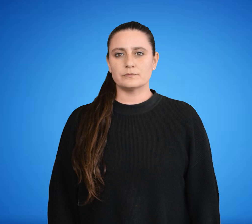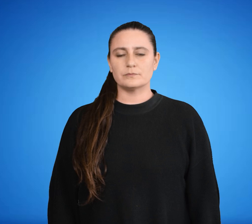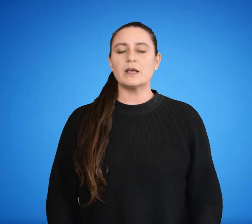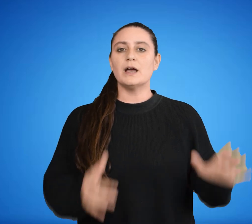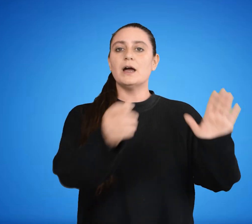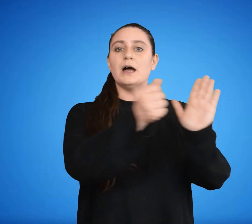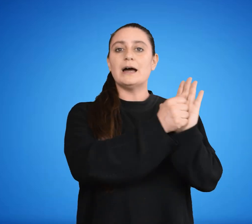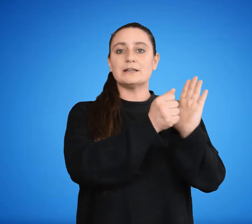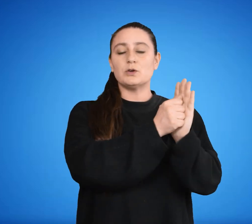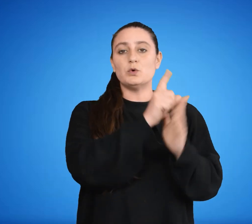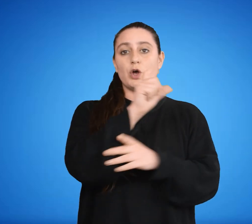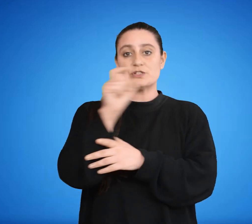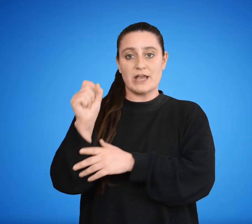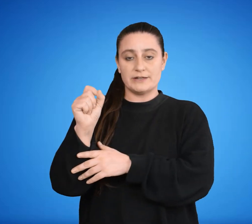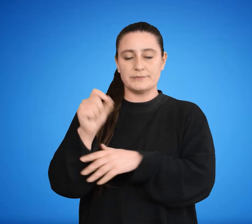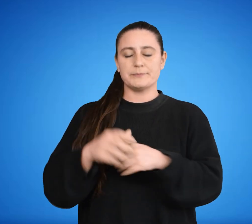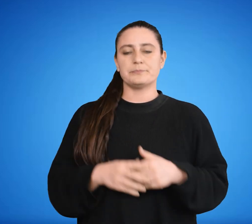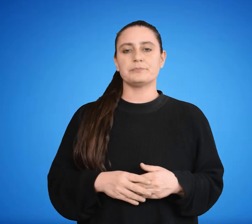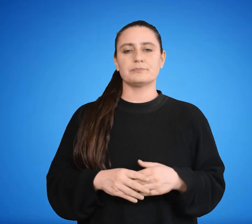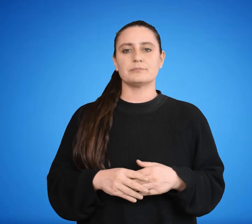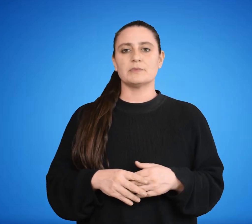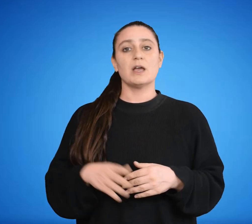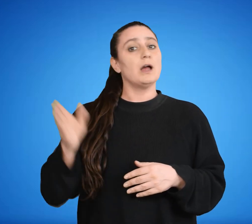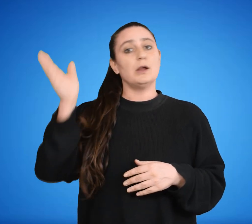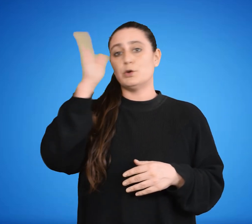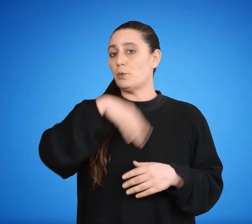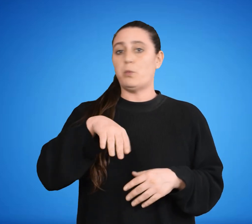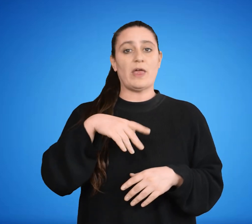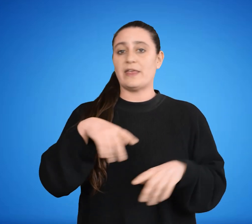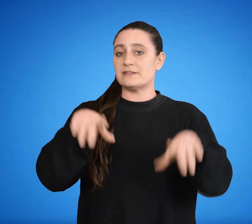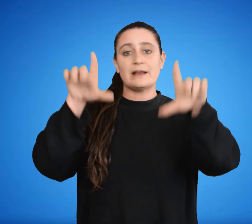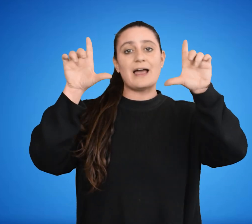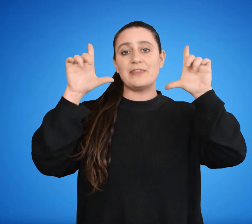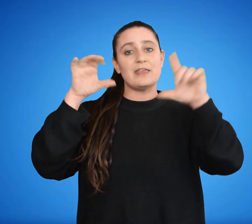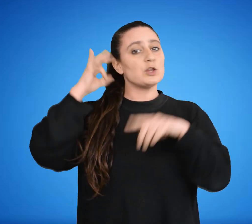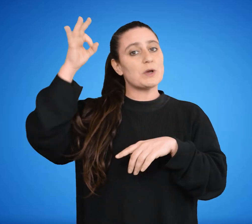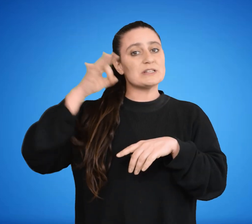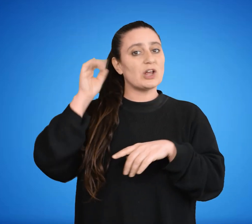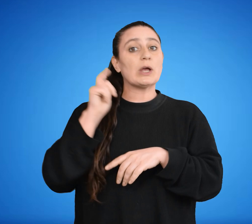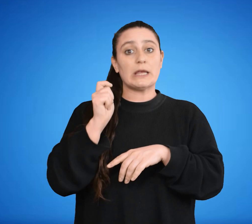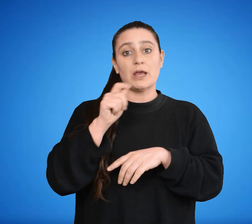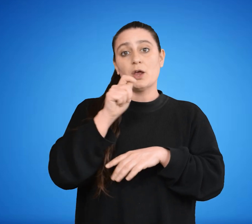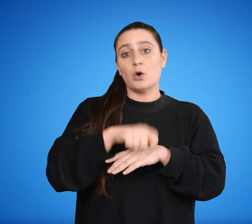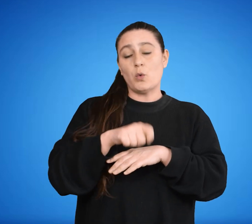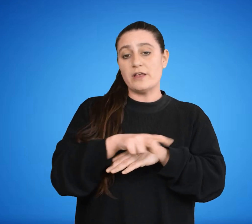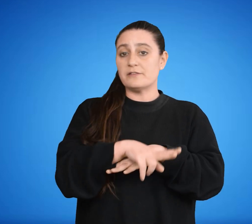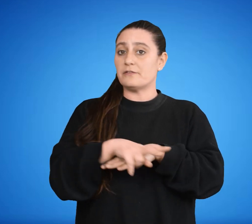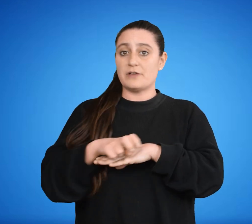Artículo 100. No pueden ser candidatos a senadores los jueces y fiscales letrados,